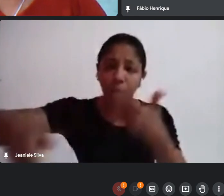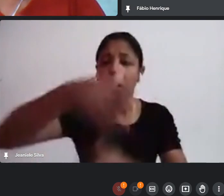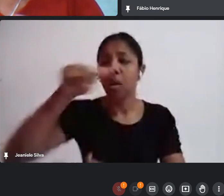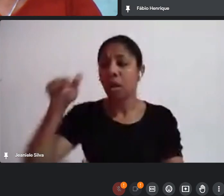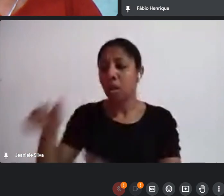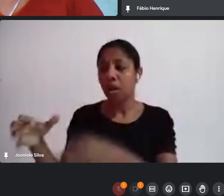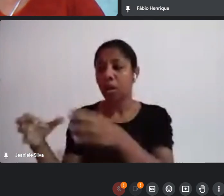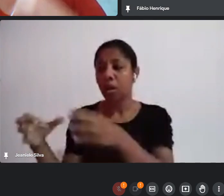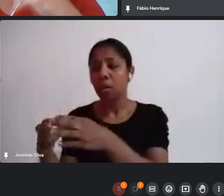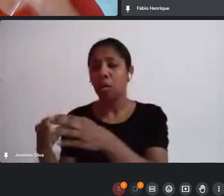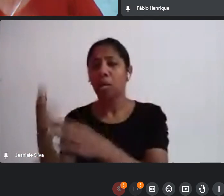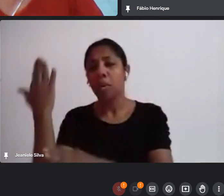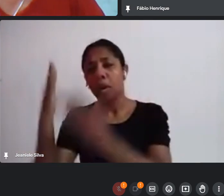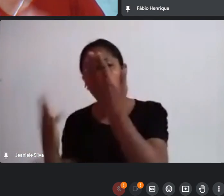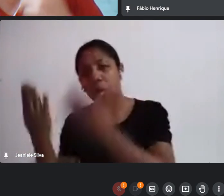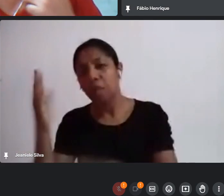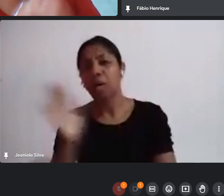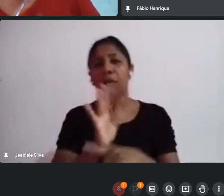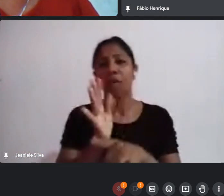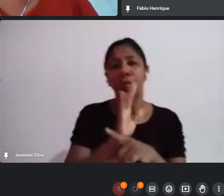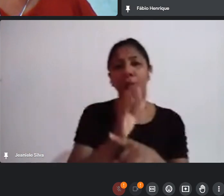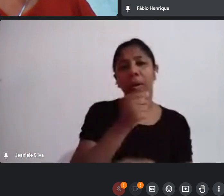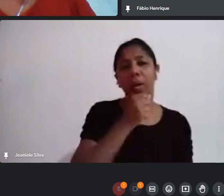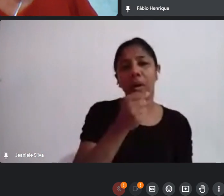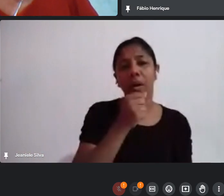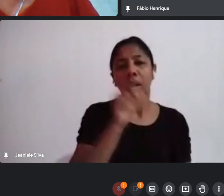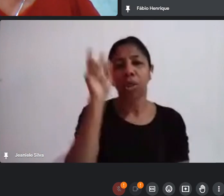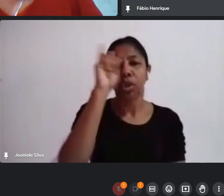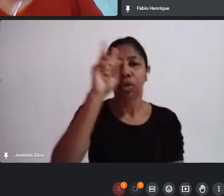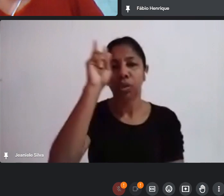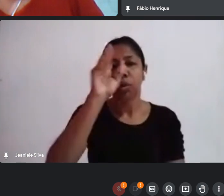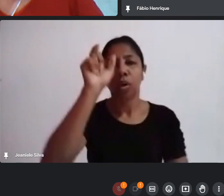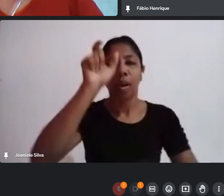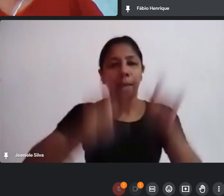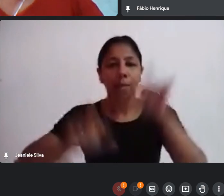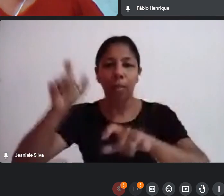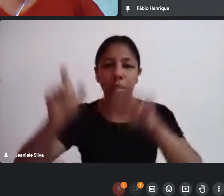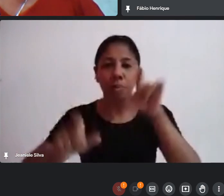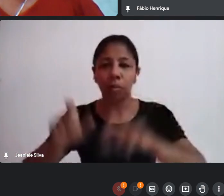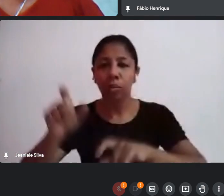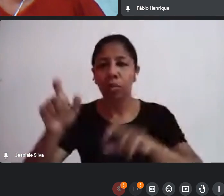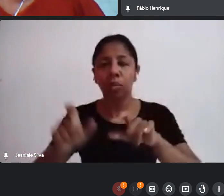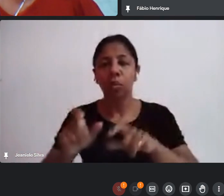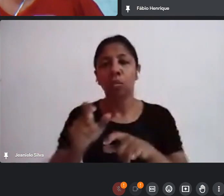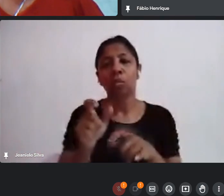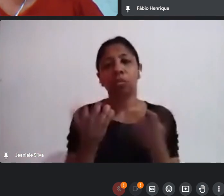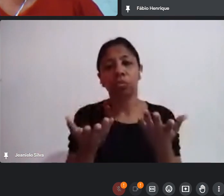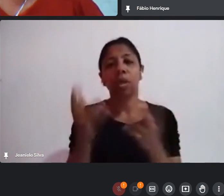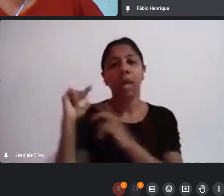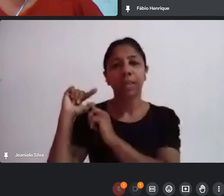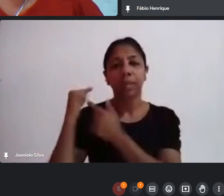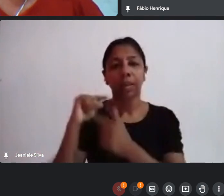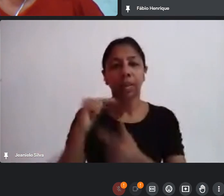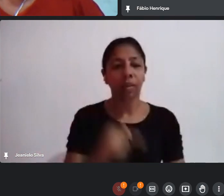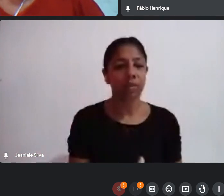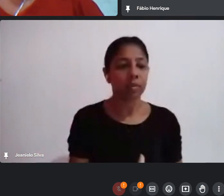propondo filmes documentários sobre as histórias as pessoas né toda essa tradição e aí é